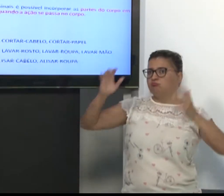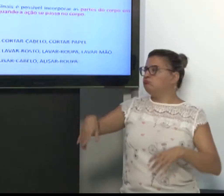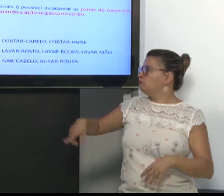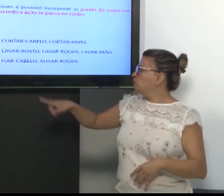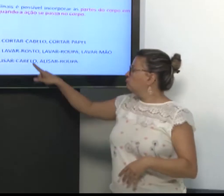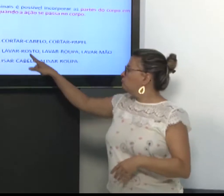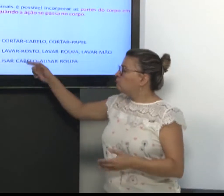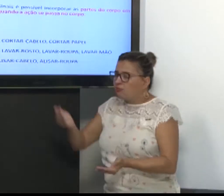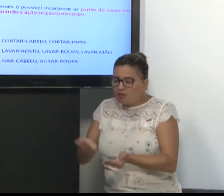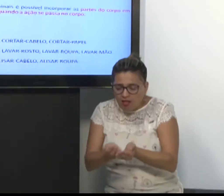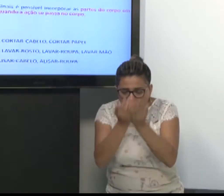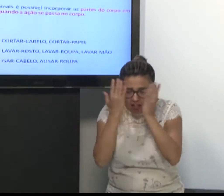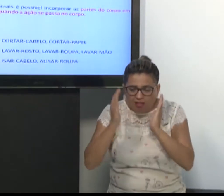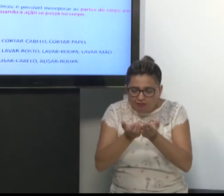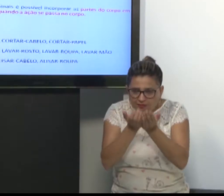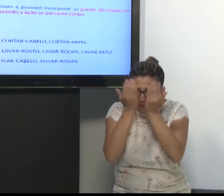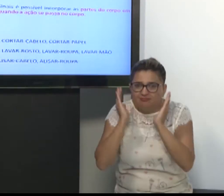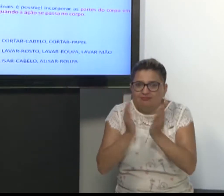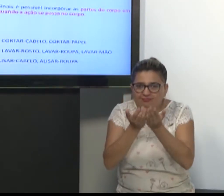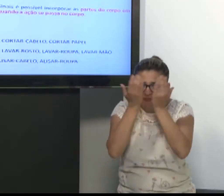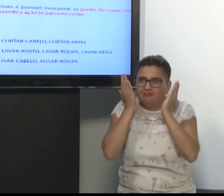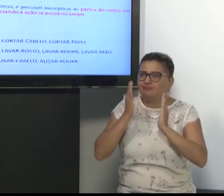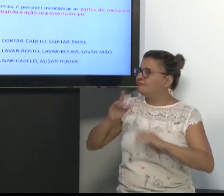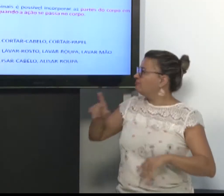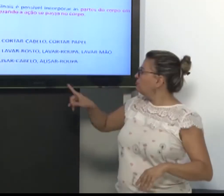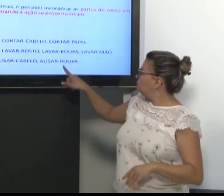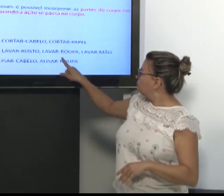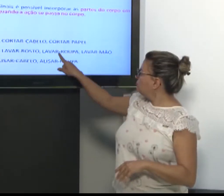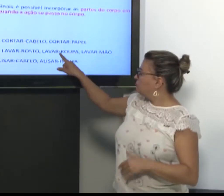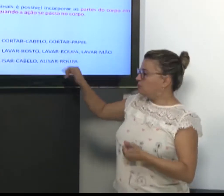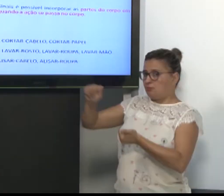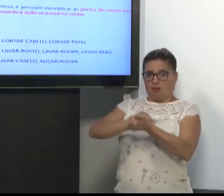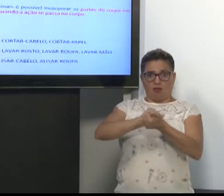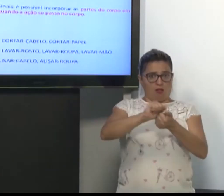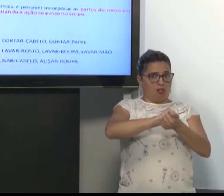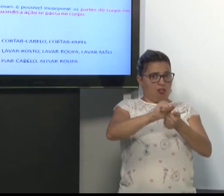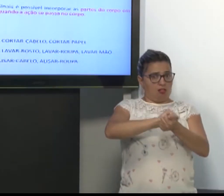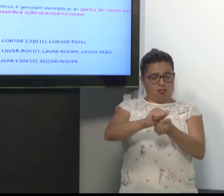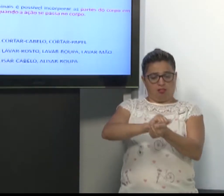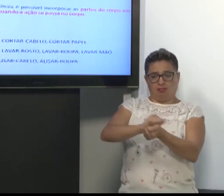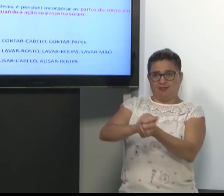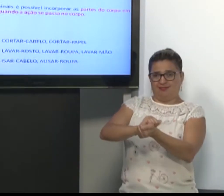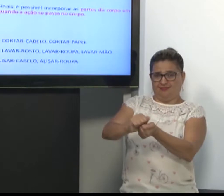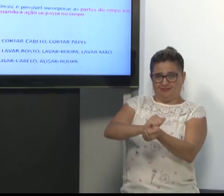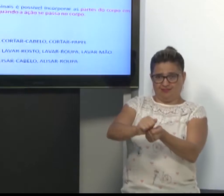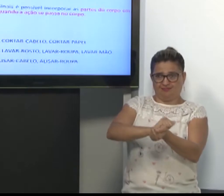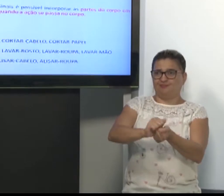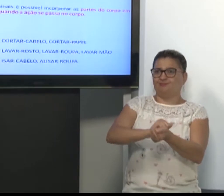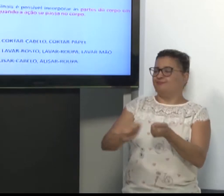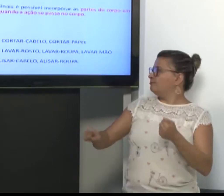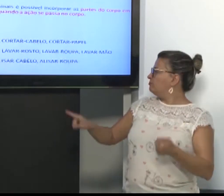Lavar o cabelo. Lavar o rosto. Lavar roupa.